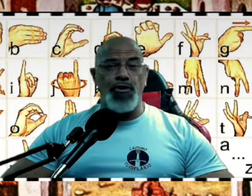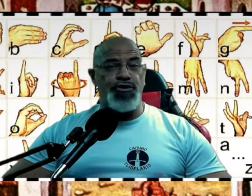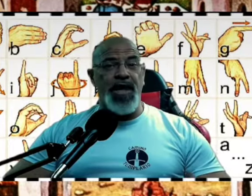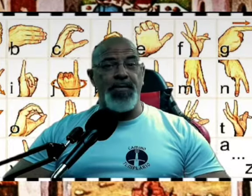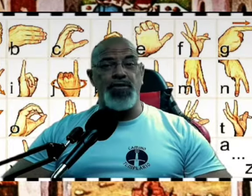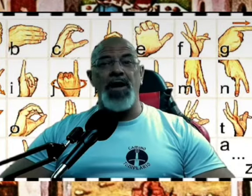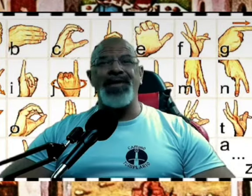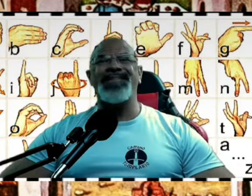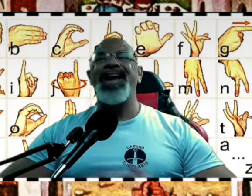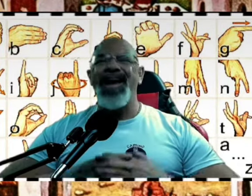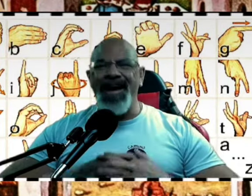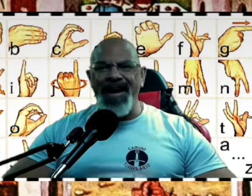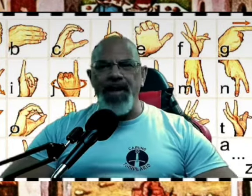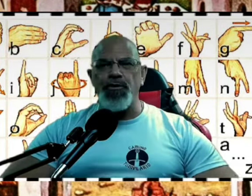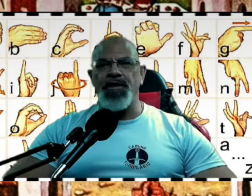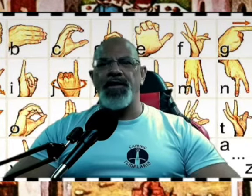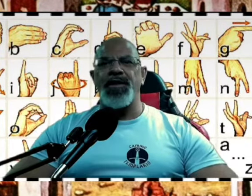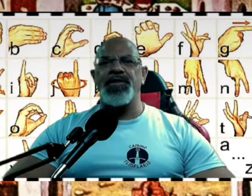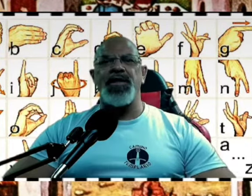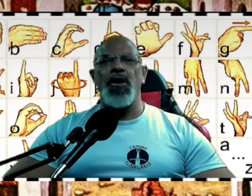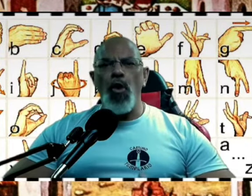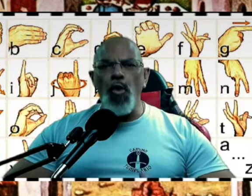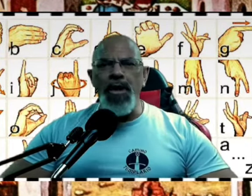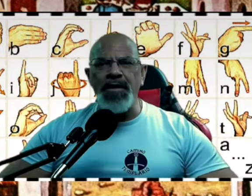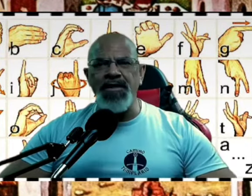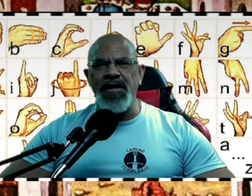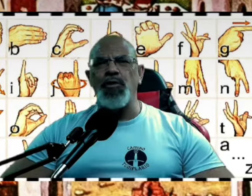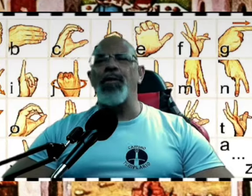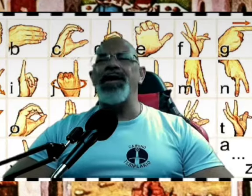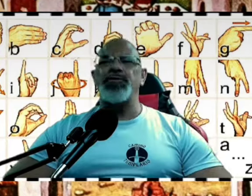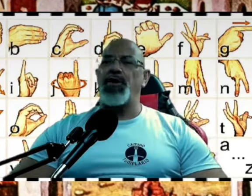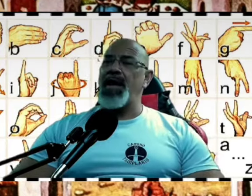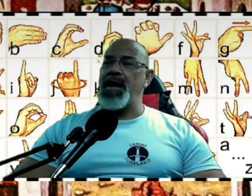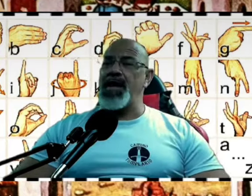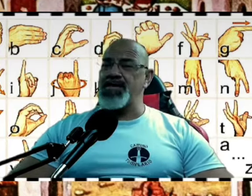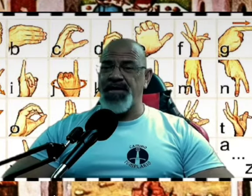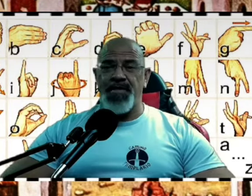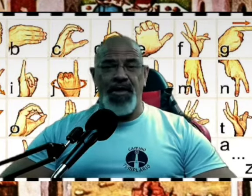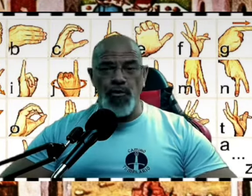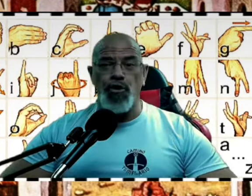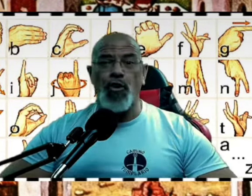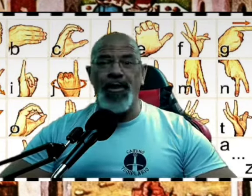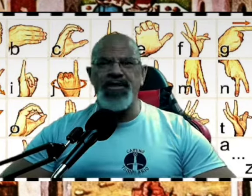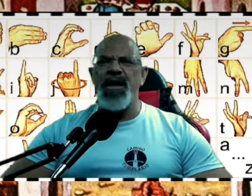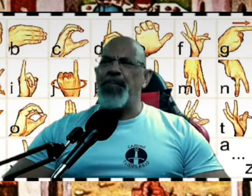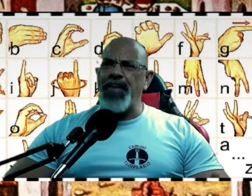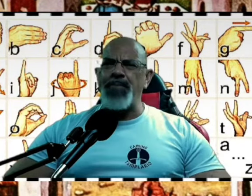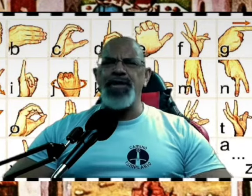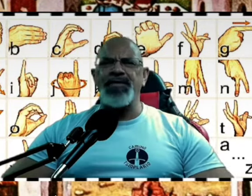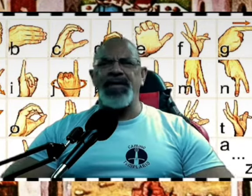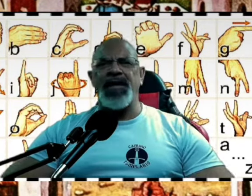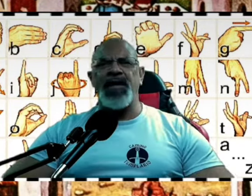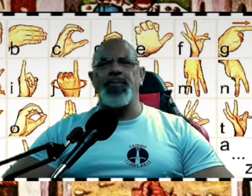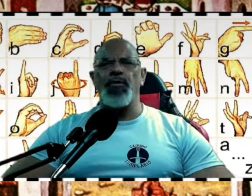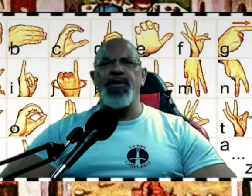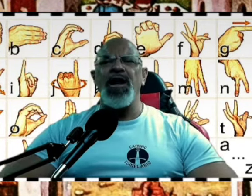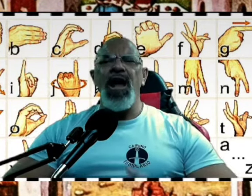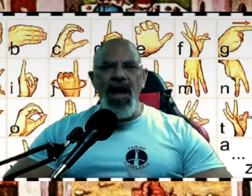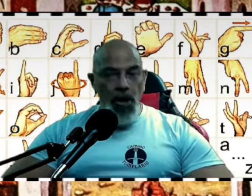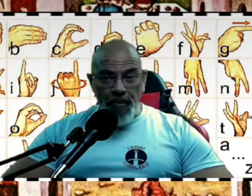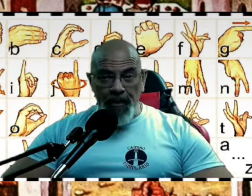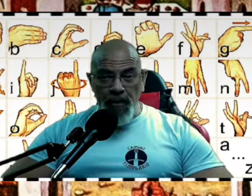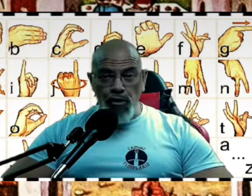el lenguaje de signos, ya que personalmente creemos que debería de ser una asignatura obligatoria en la enseñanza de nuestros jóvenes, vamos a intentar